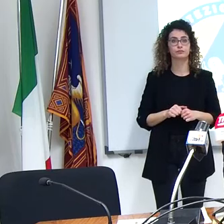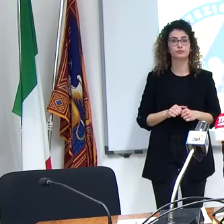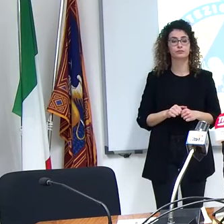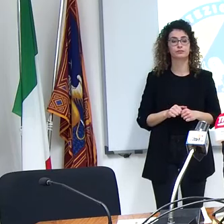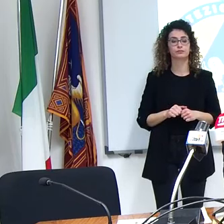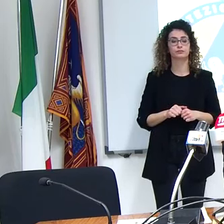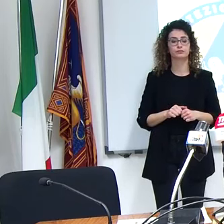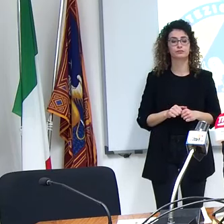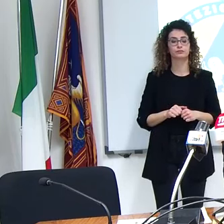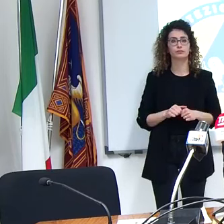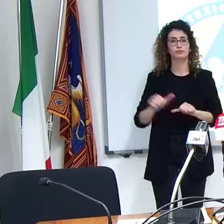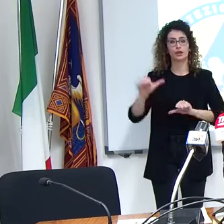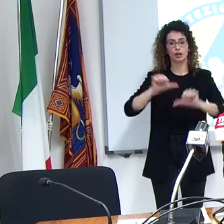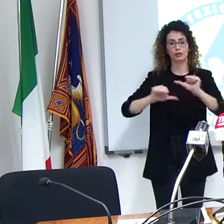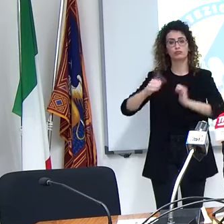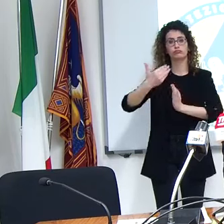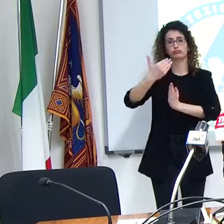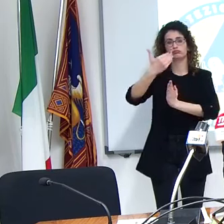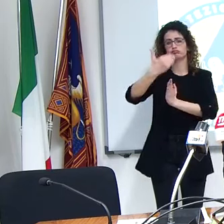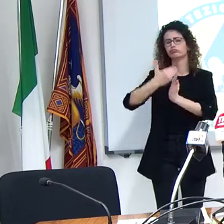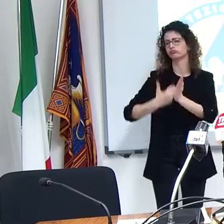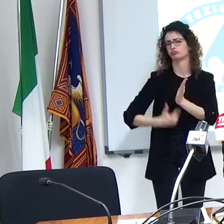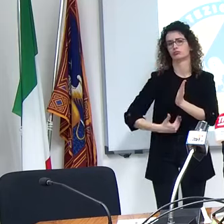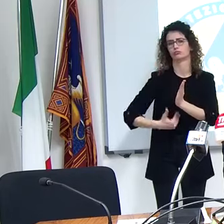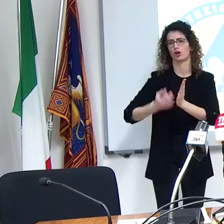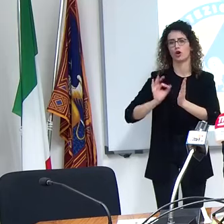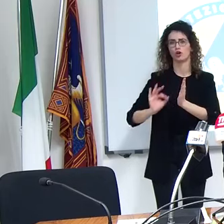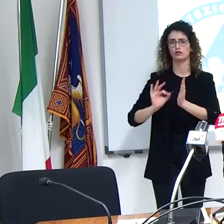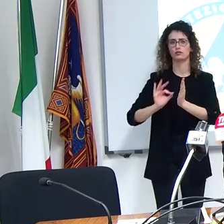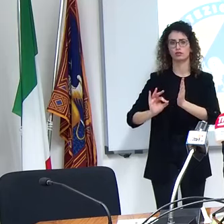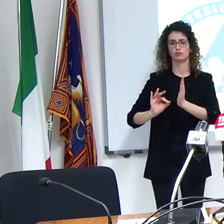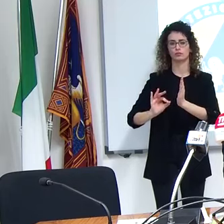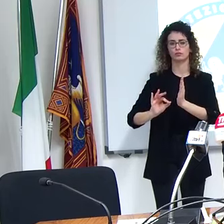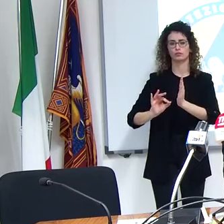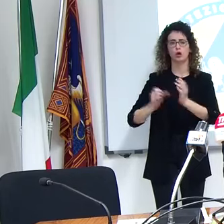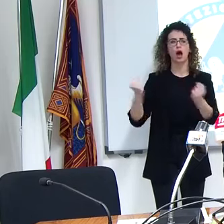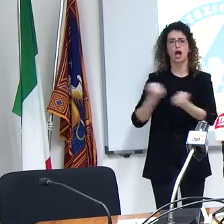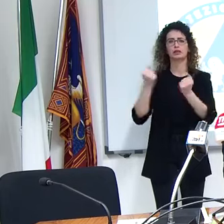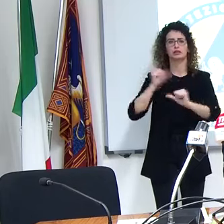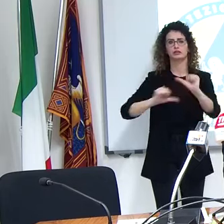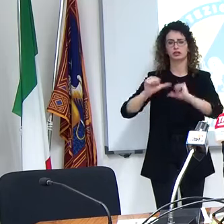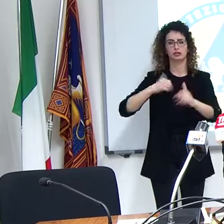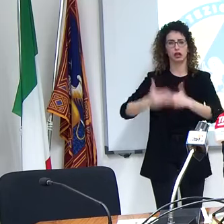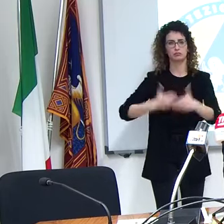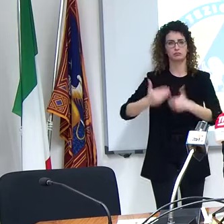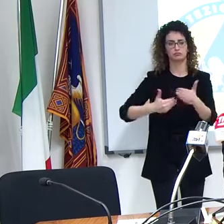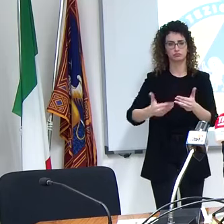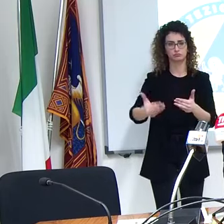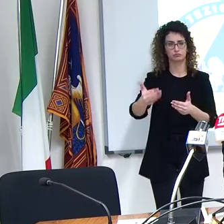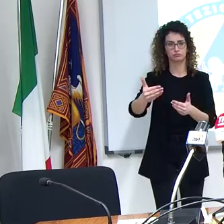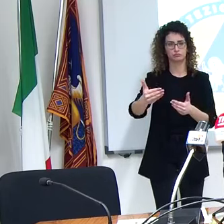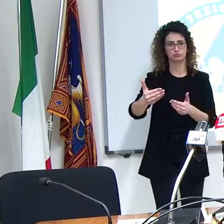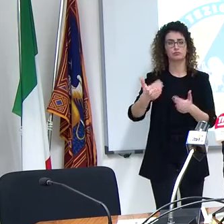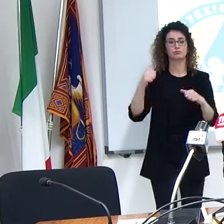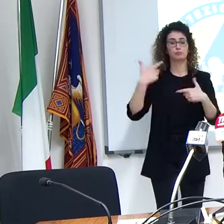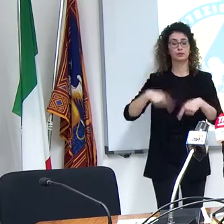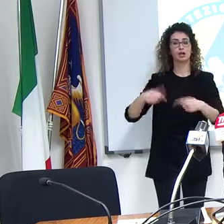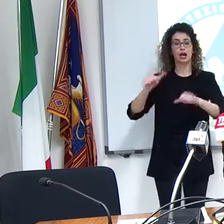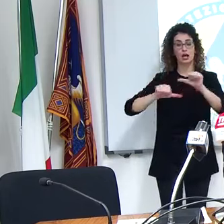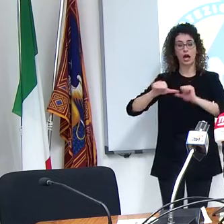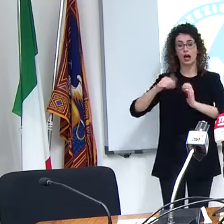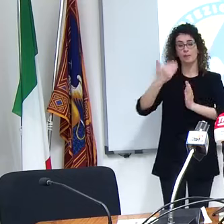prassi assolutamente ordinaria di svolgimento dell'attività quindi il laboratorio secondo il programma